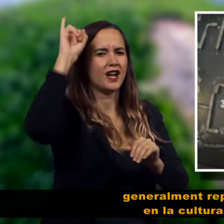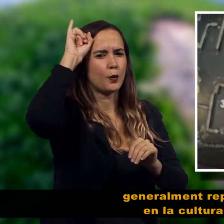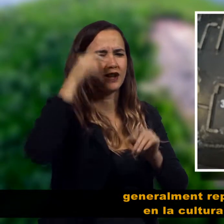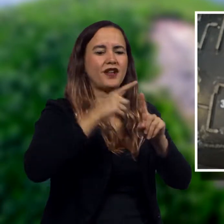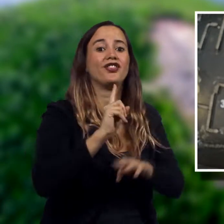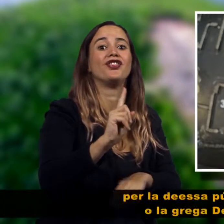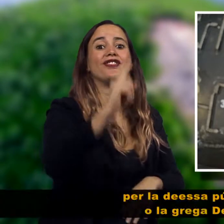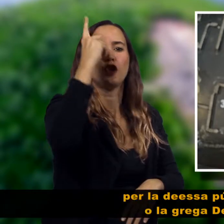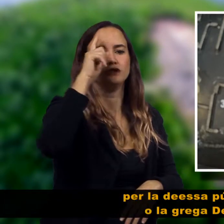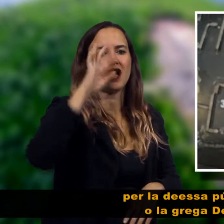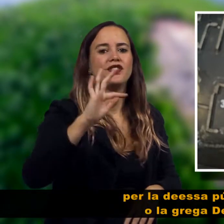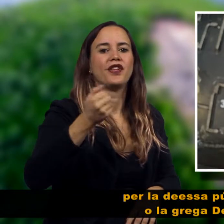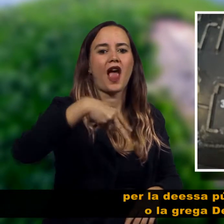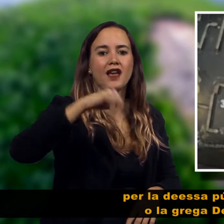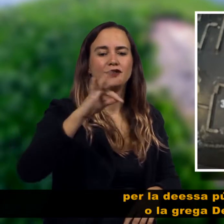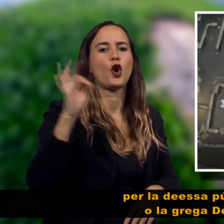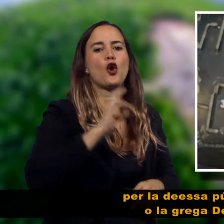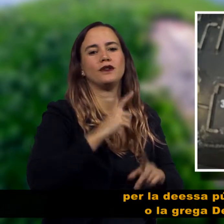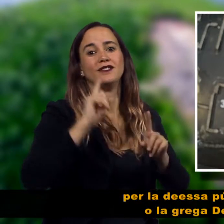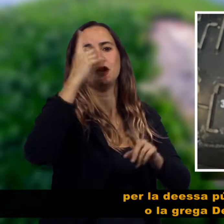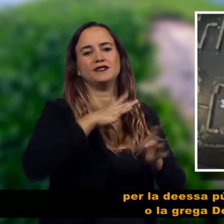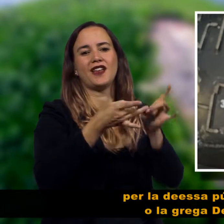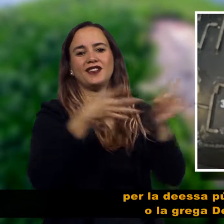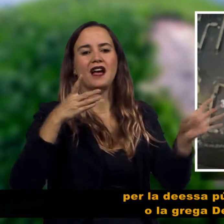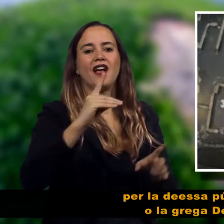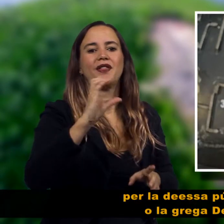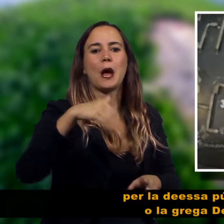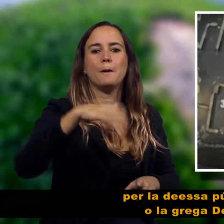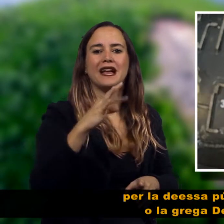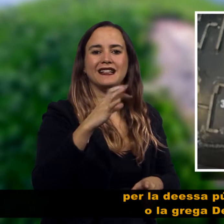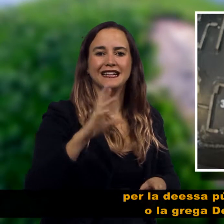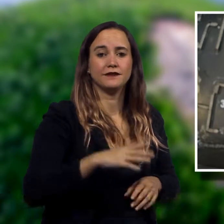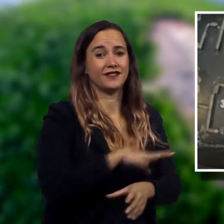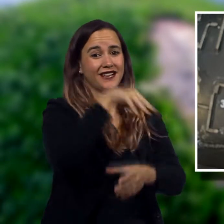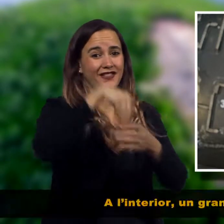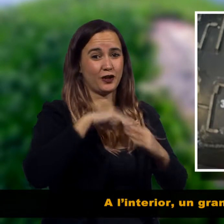circular demostra l'existència d'una producció farinera important que permetria comercialitzar els excedents.